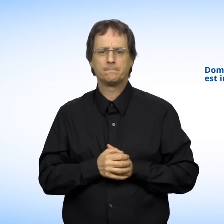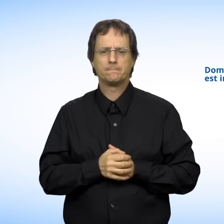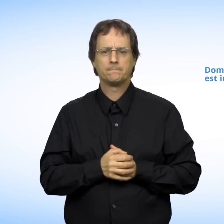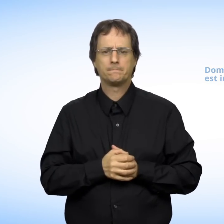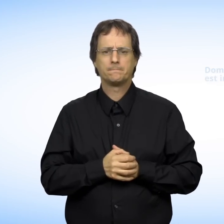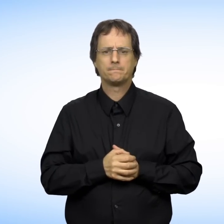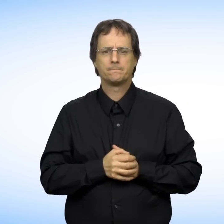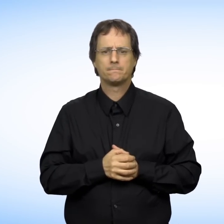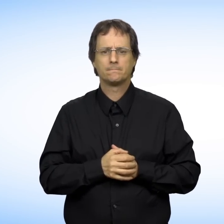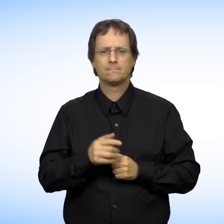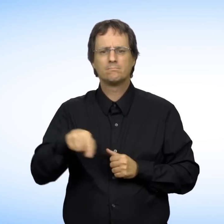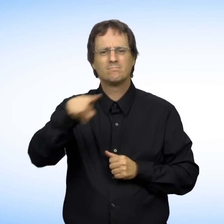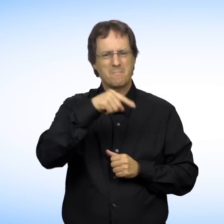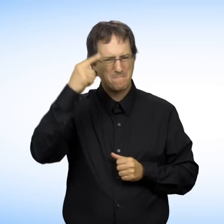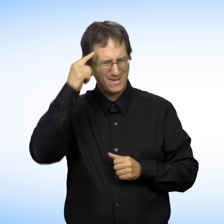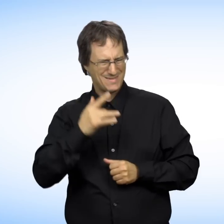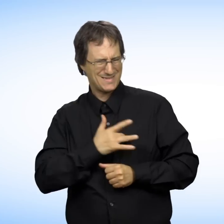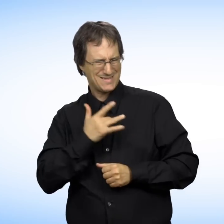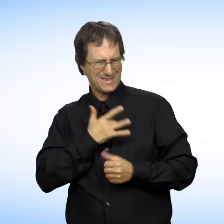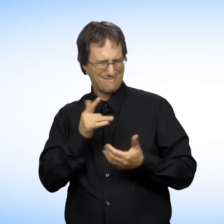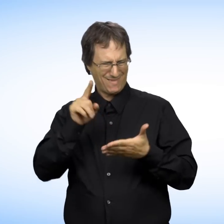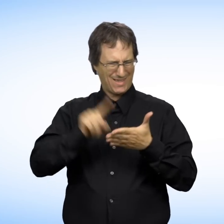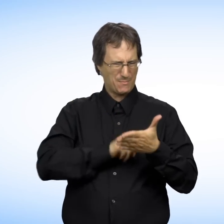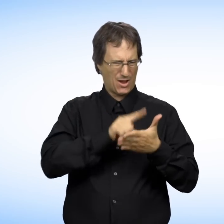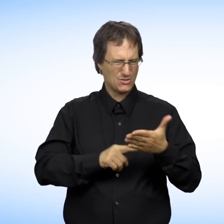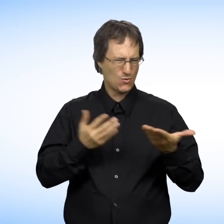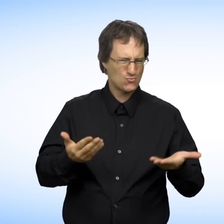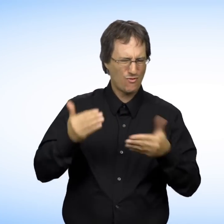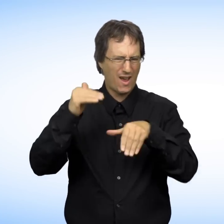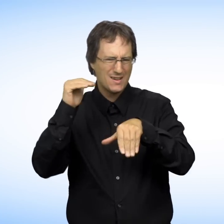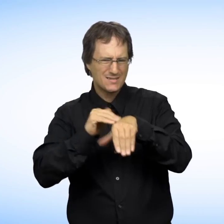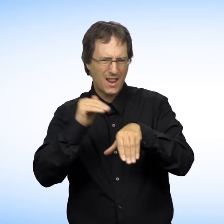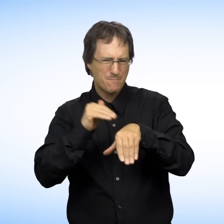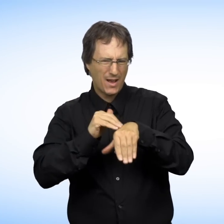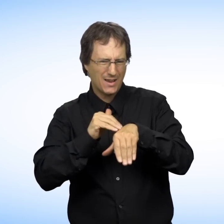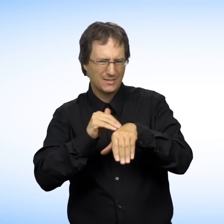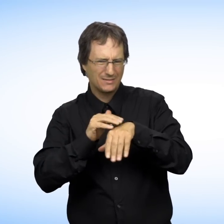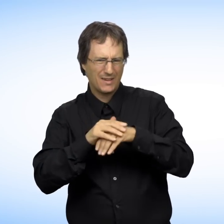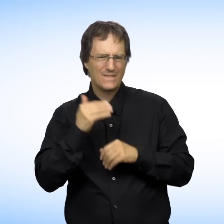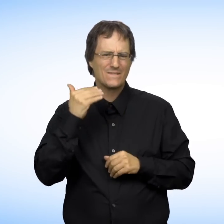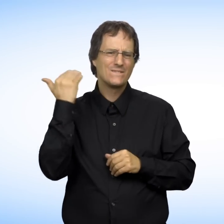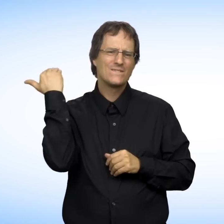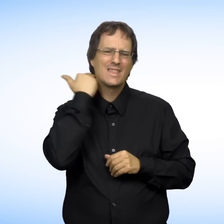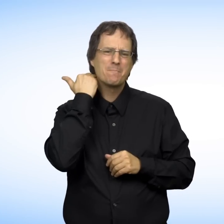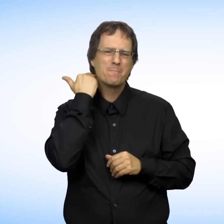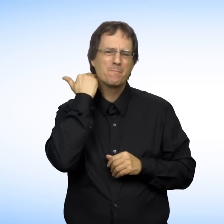contactez-nous par ATS au 514-873-2648 ou par courriel à accueil à